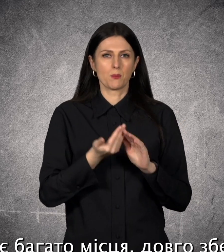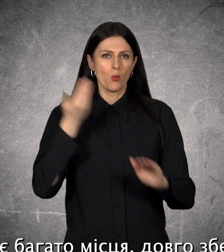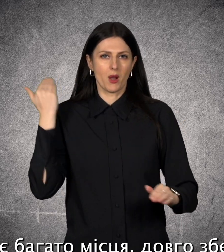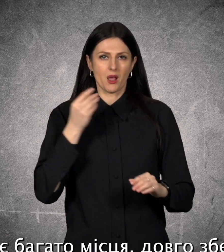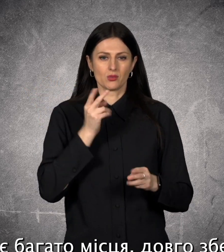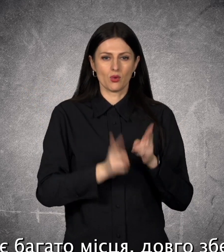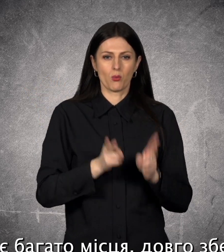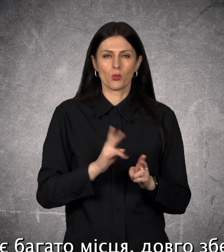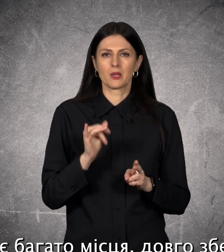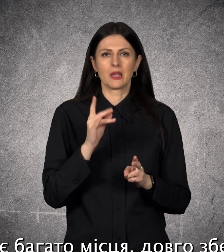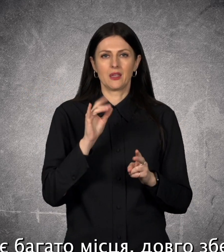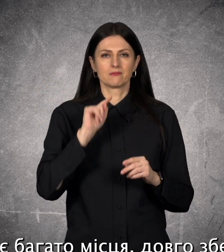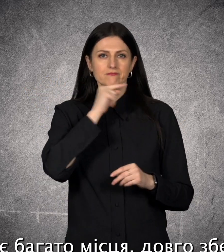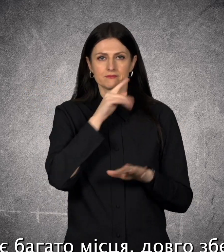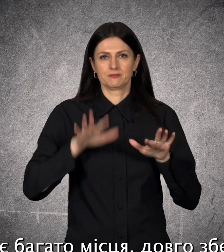багато місця, довго зберігається.